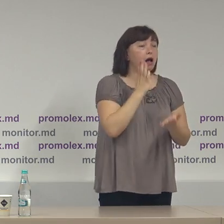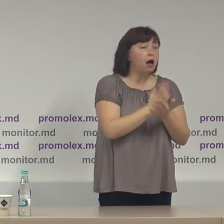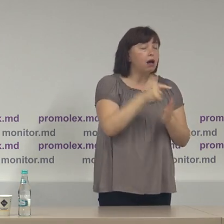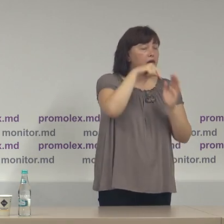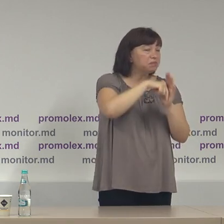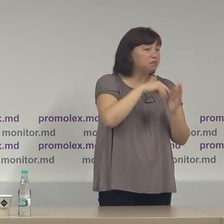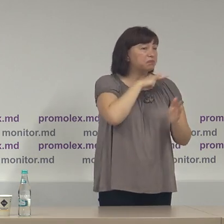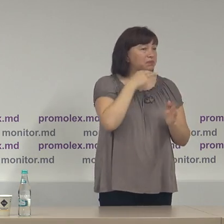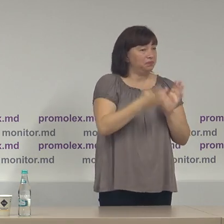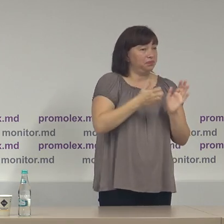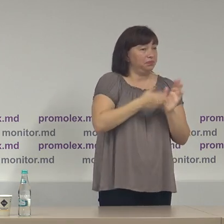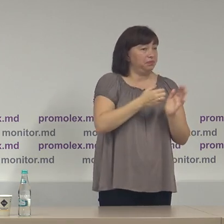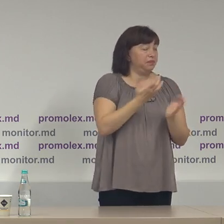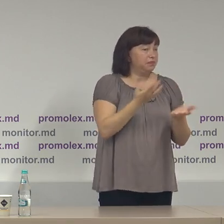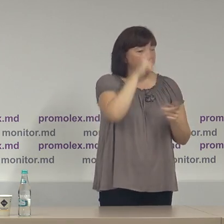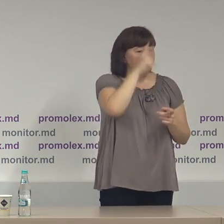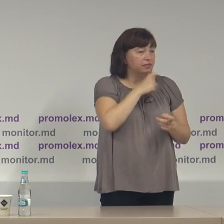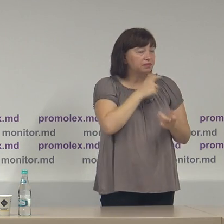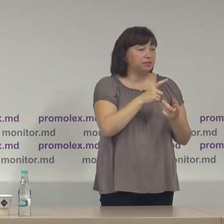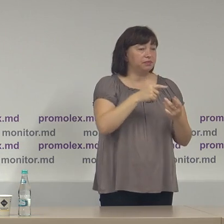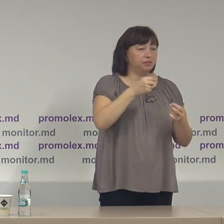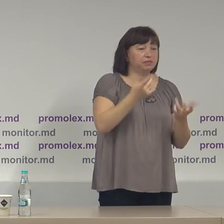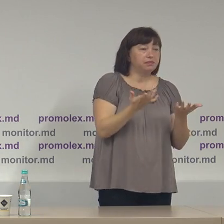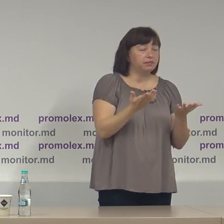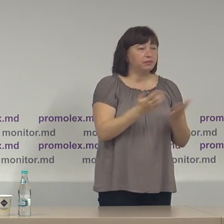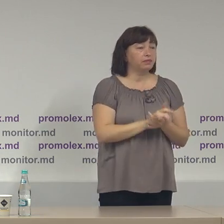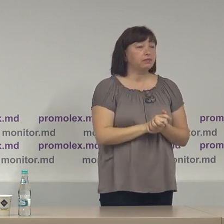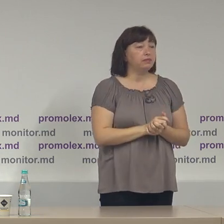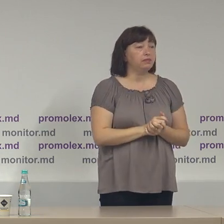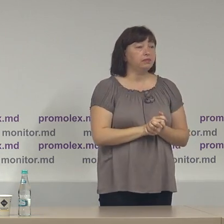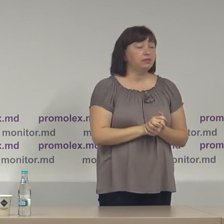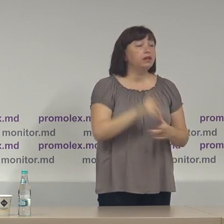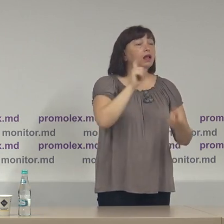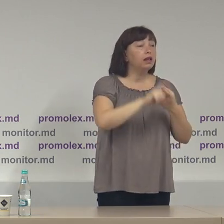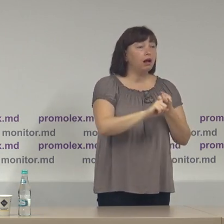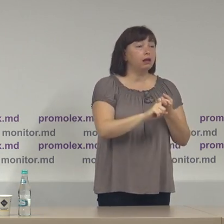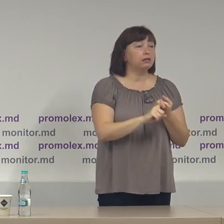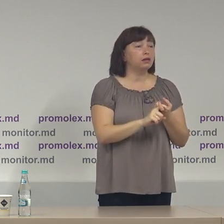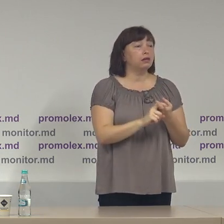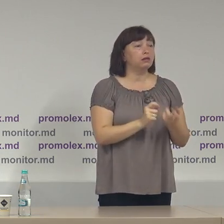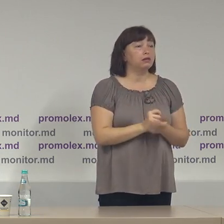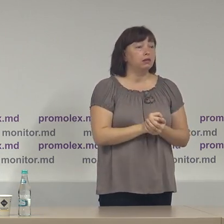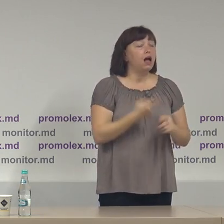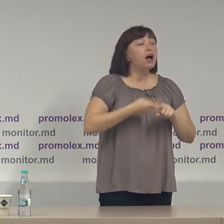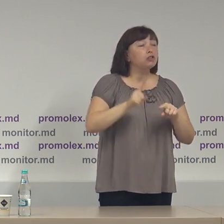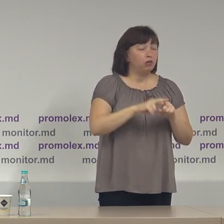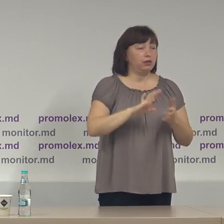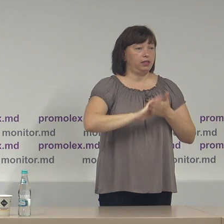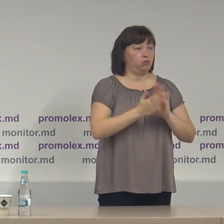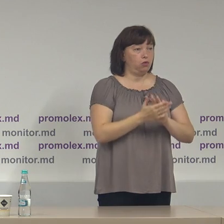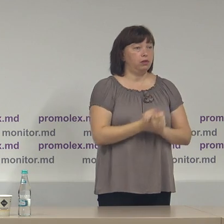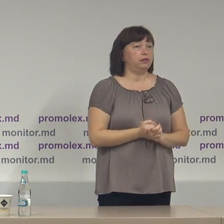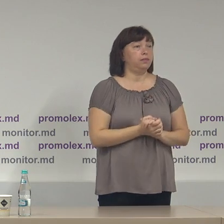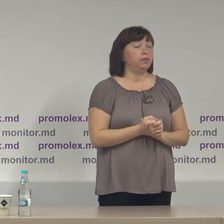întrebare și suspiciuni legate de această situație.